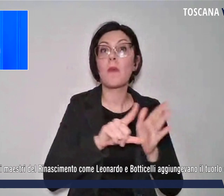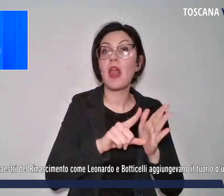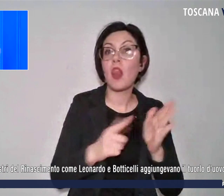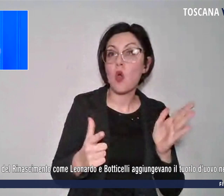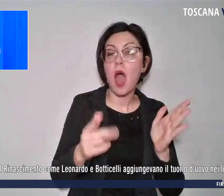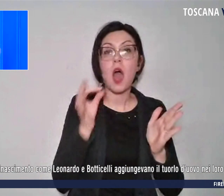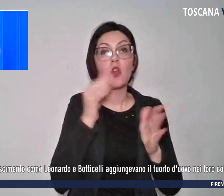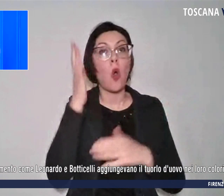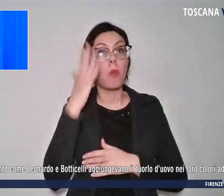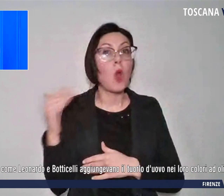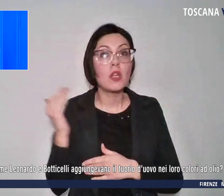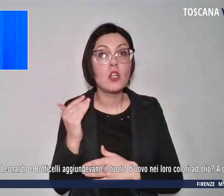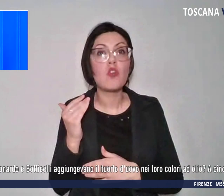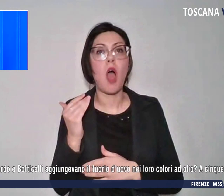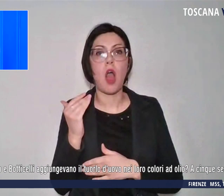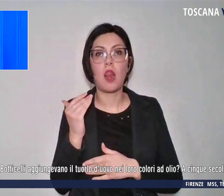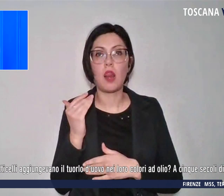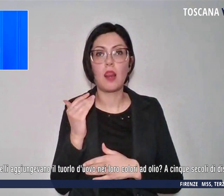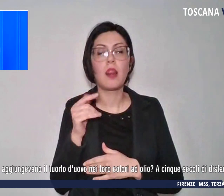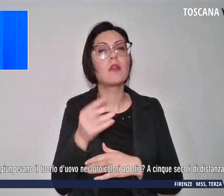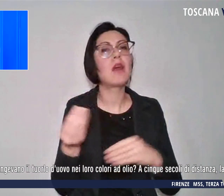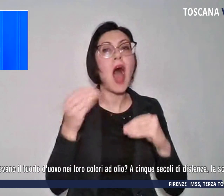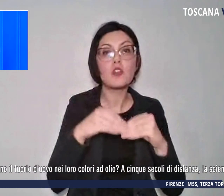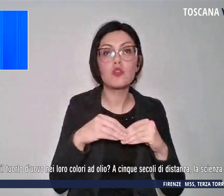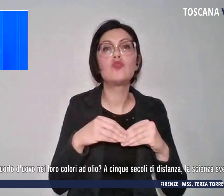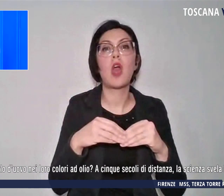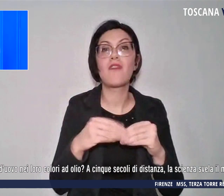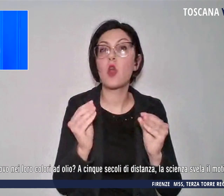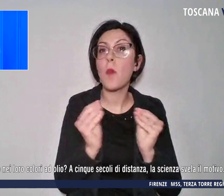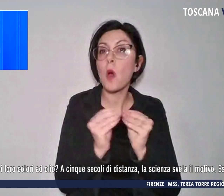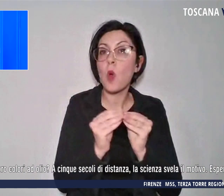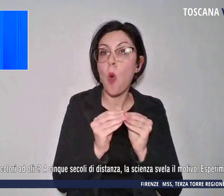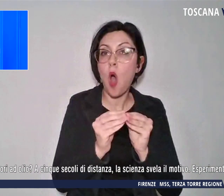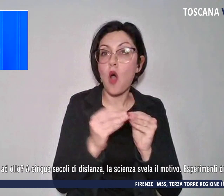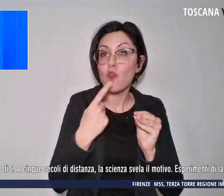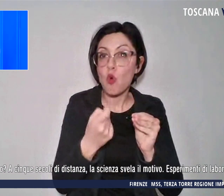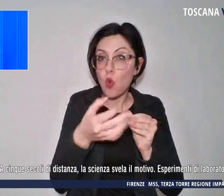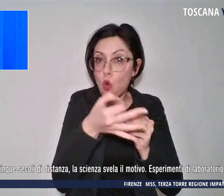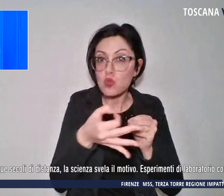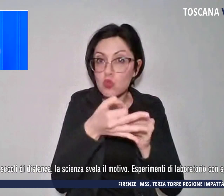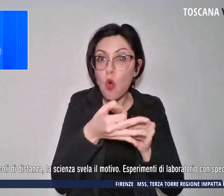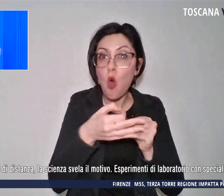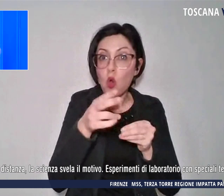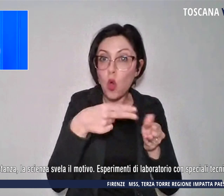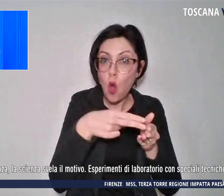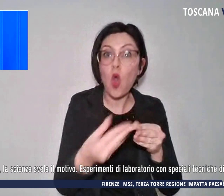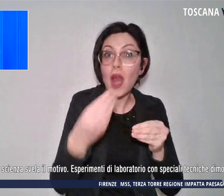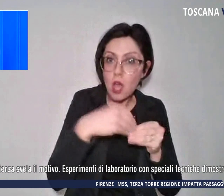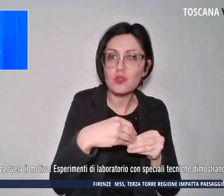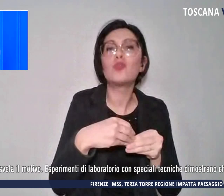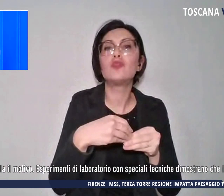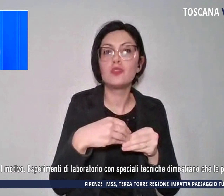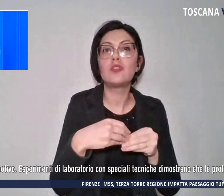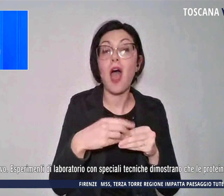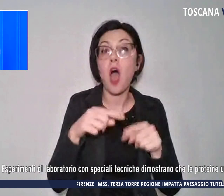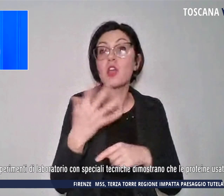aggiungevano il torlo d'uovo nei loro colori ad olio A cinque secoli di distanza